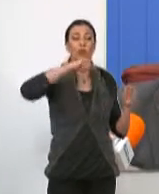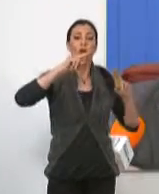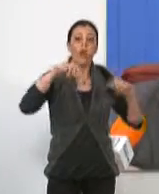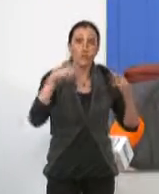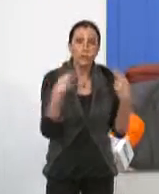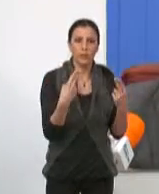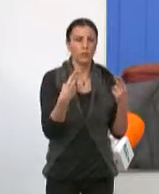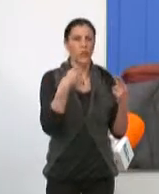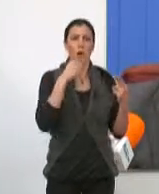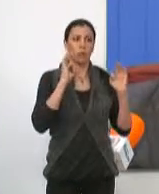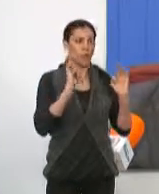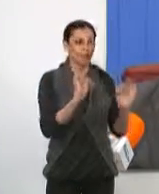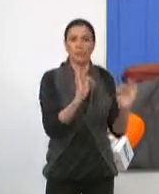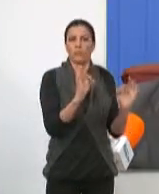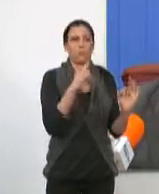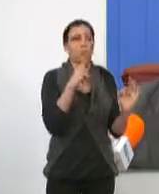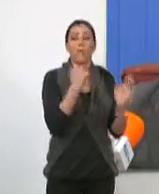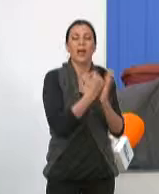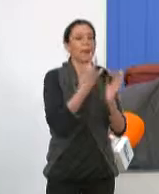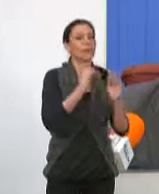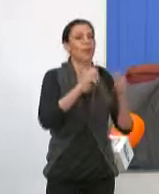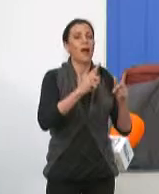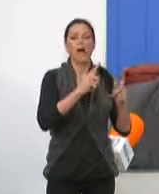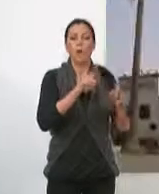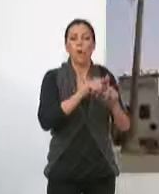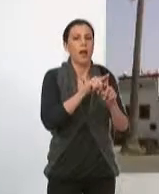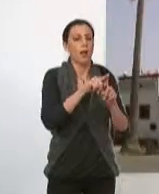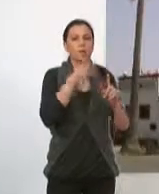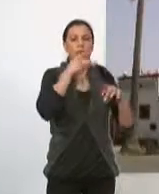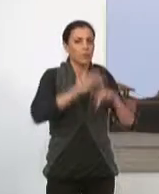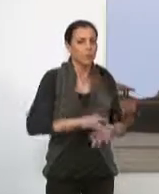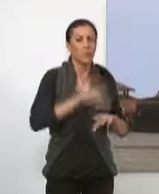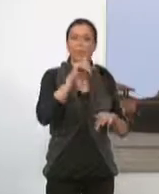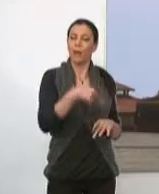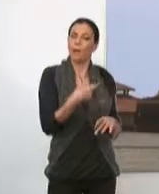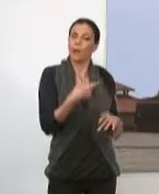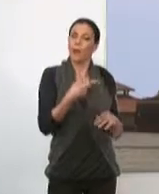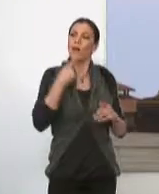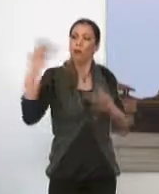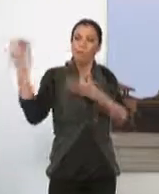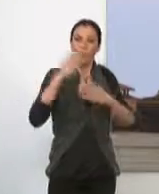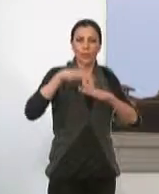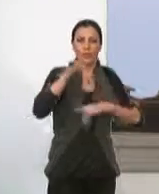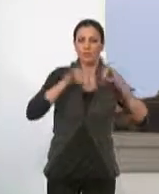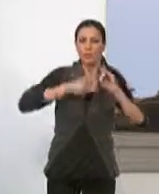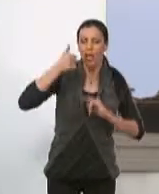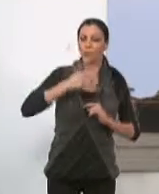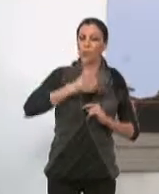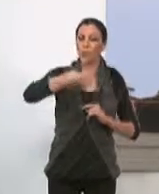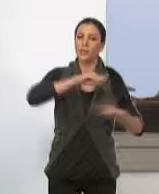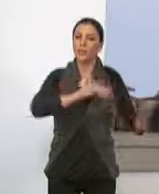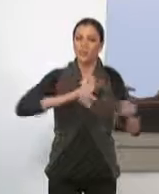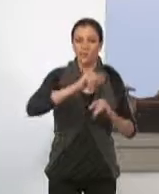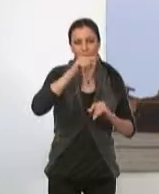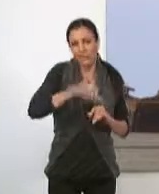que los restaurantes son hoy una marca de garantía y embajadores de la gastronomía de nuestra